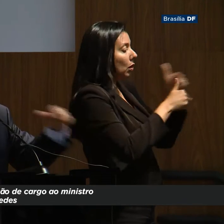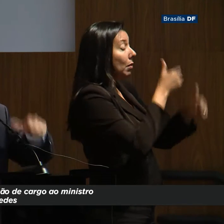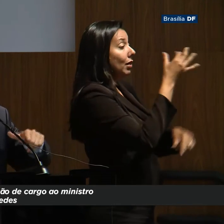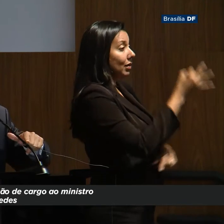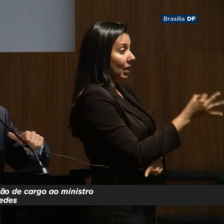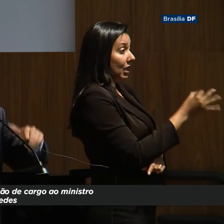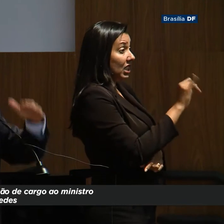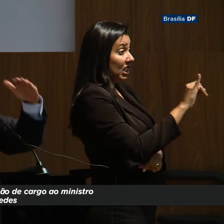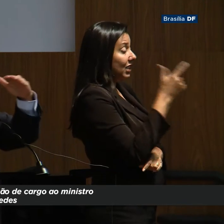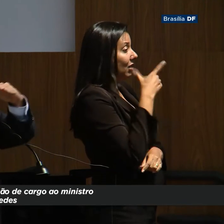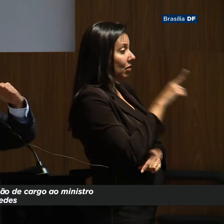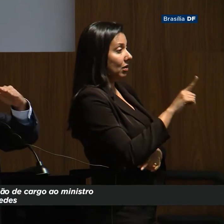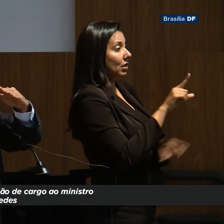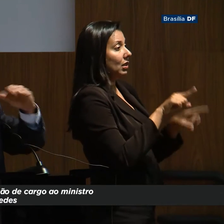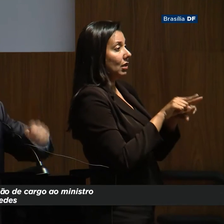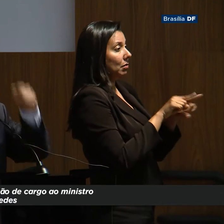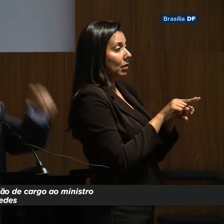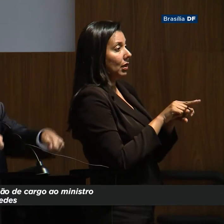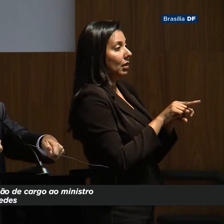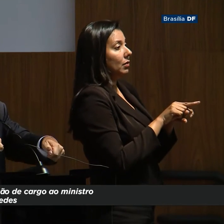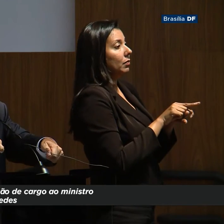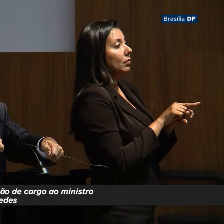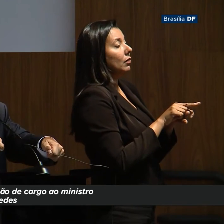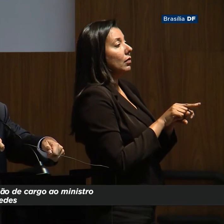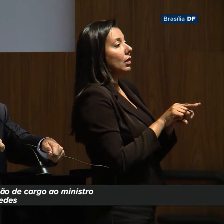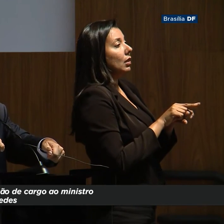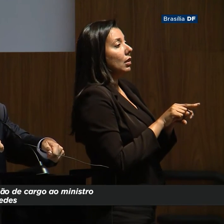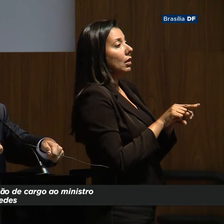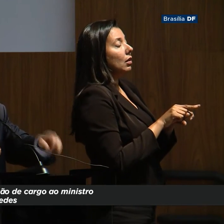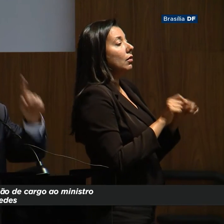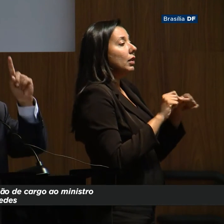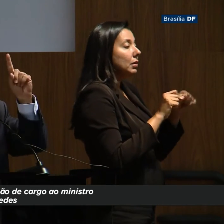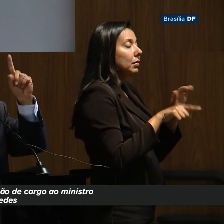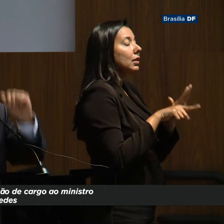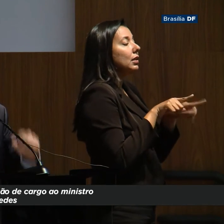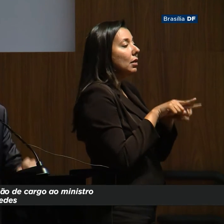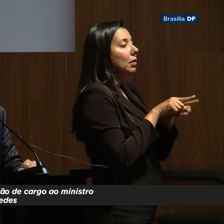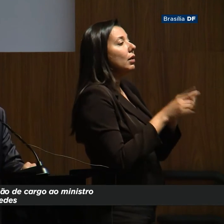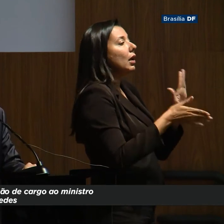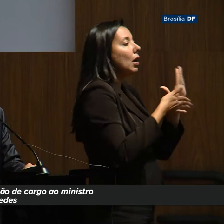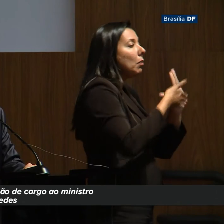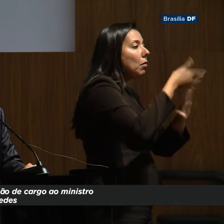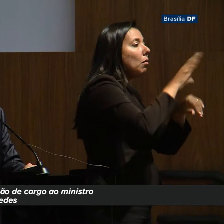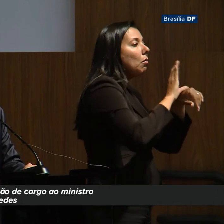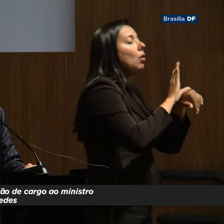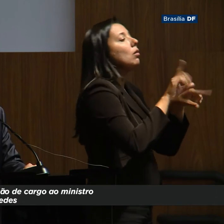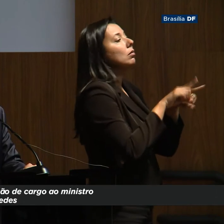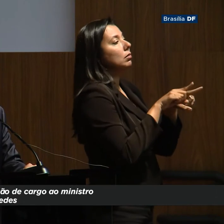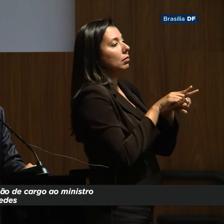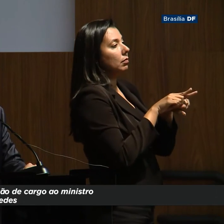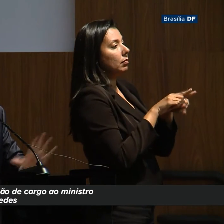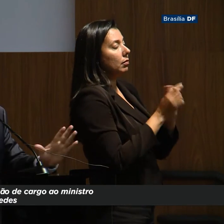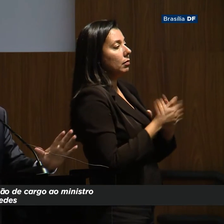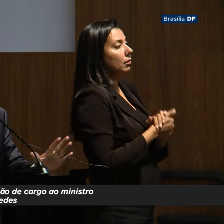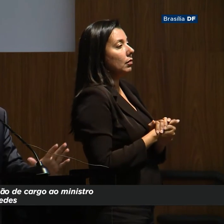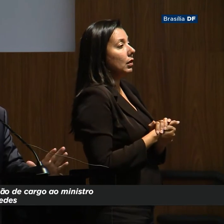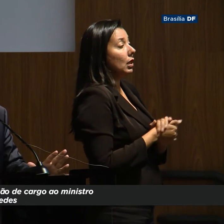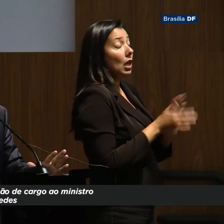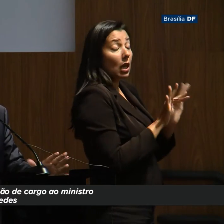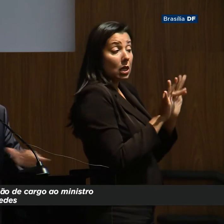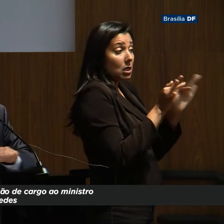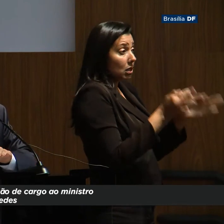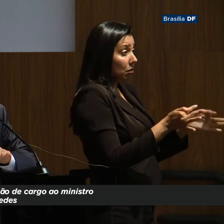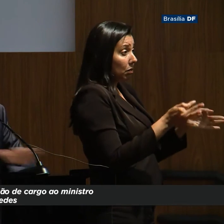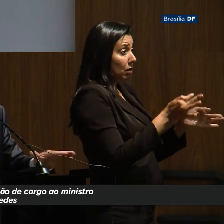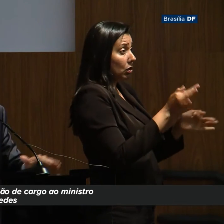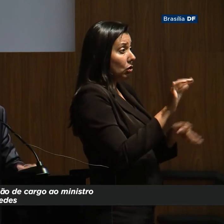feito. Se não conseguimos e batemos no teto, lançamos a PEC do Pacto Federativo. E aí é muito simples,